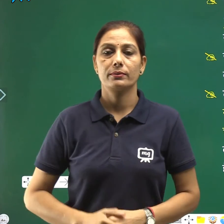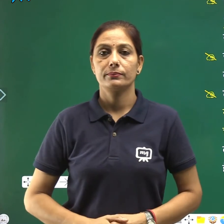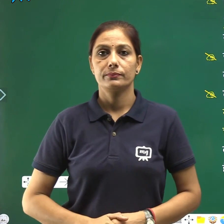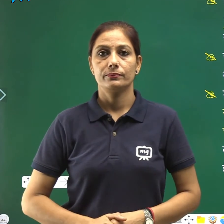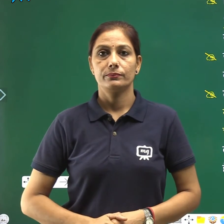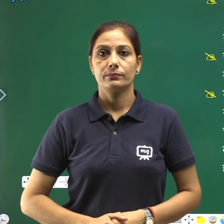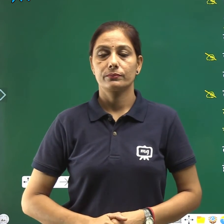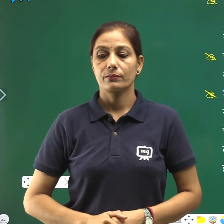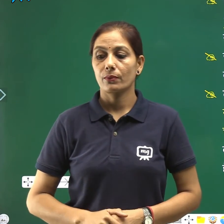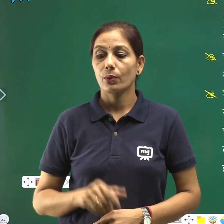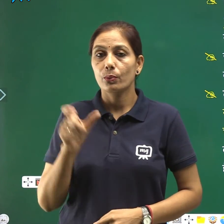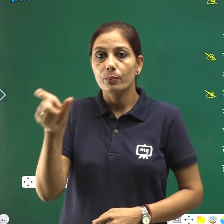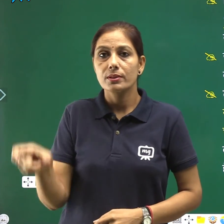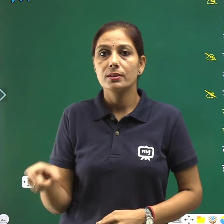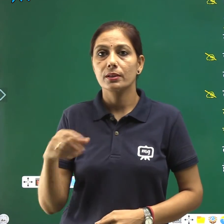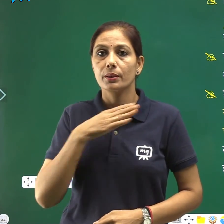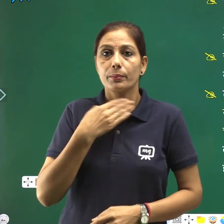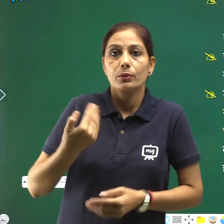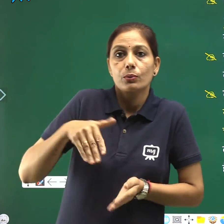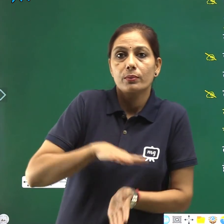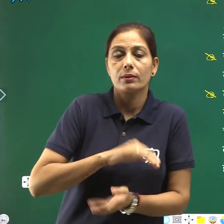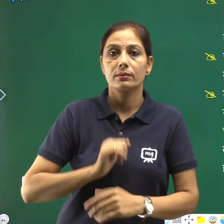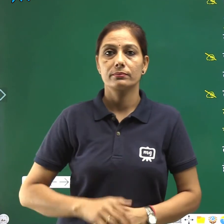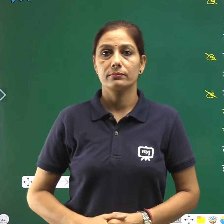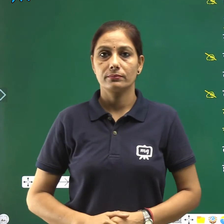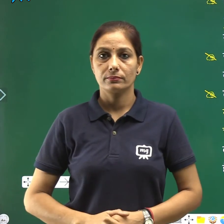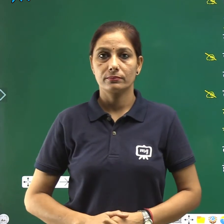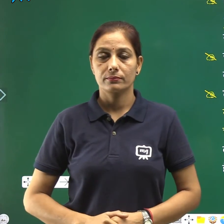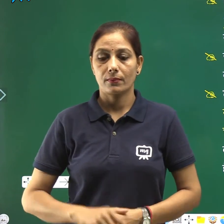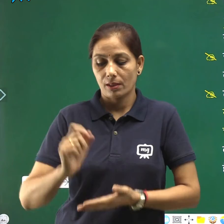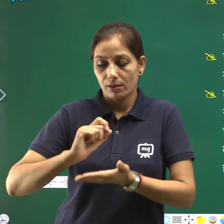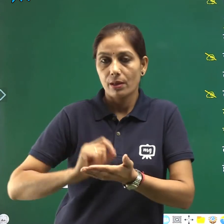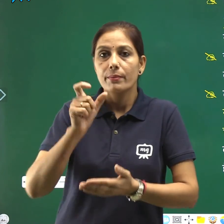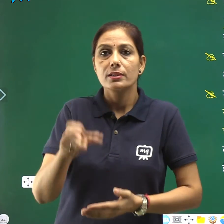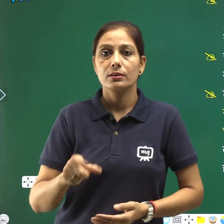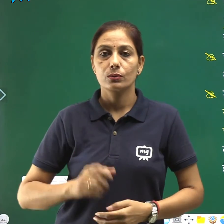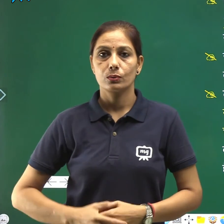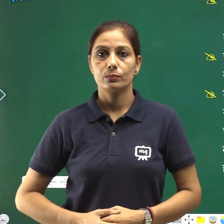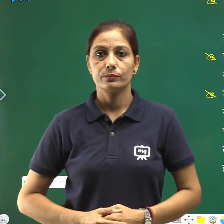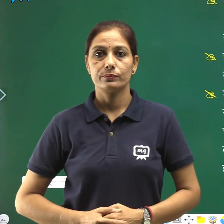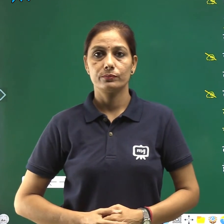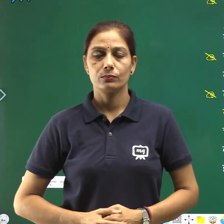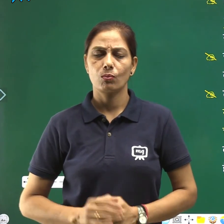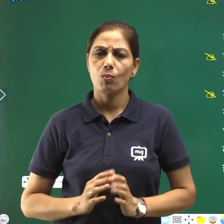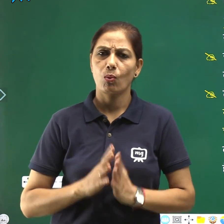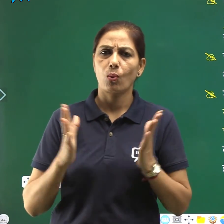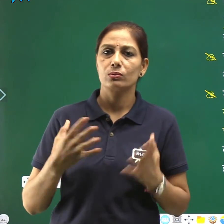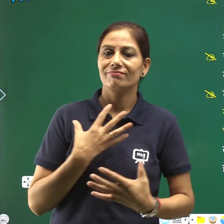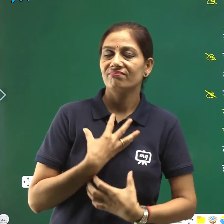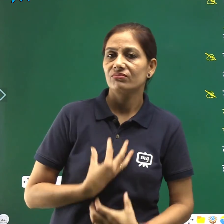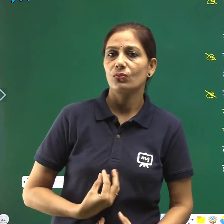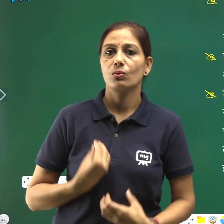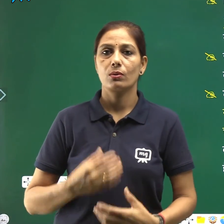उनकी मृत्ति उपर लेखक को बहुत दुख हुआ